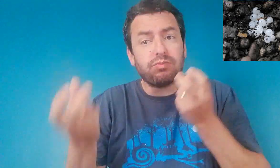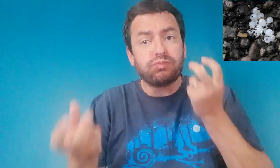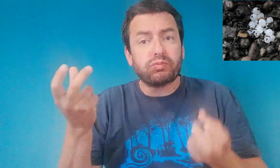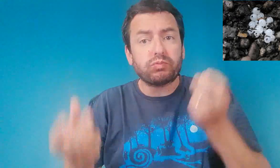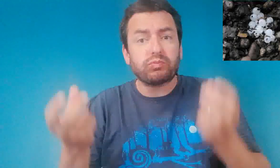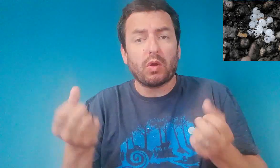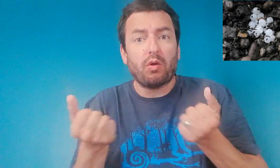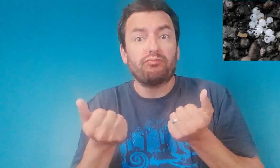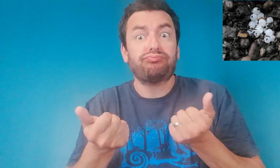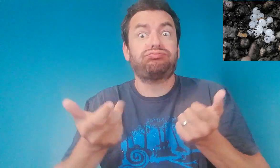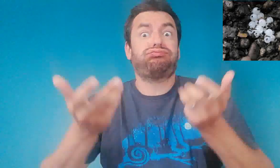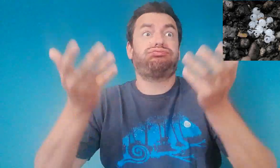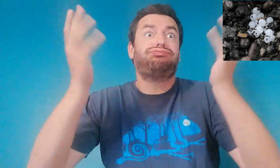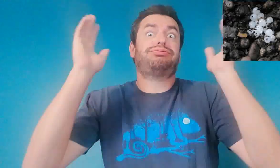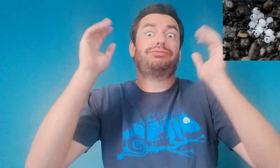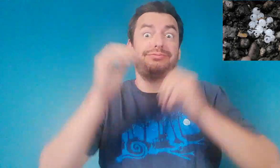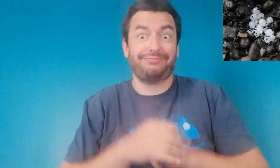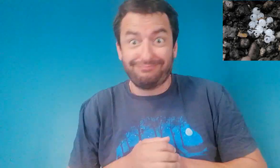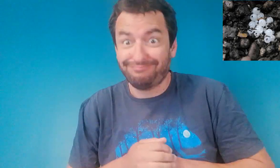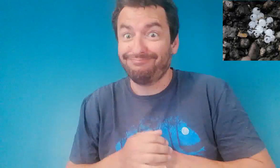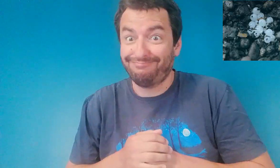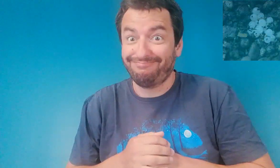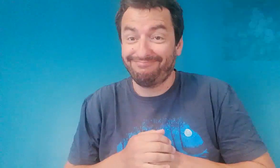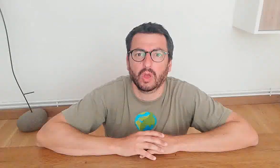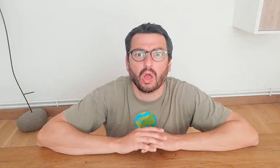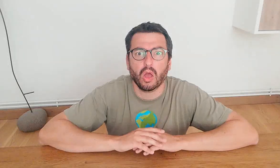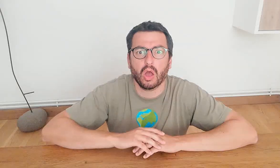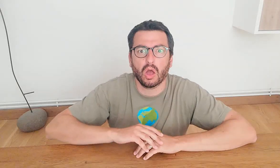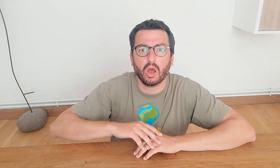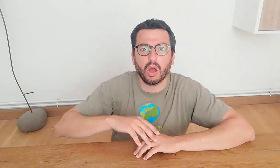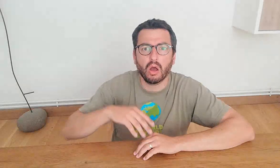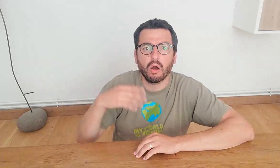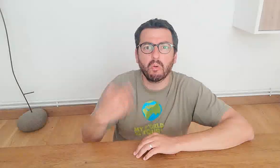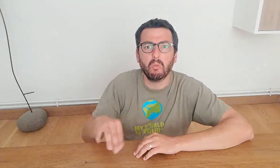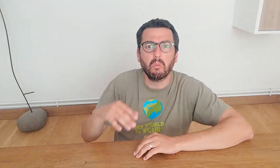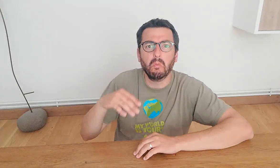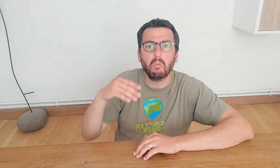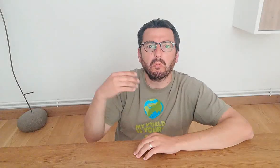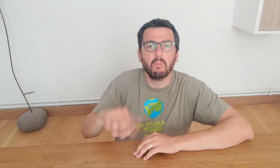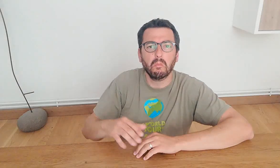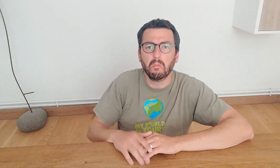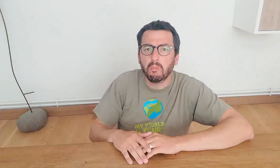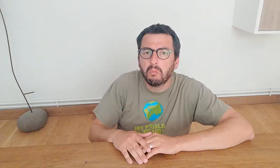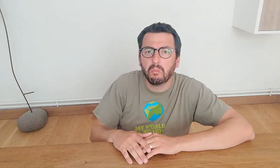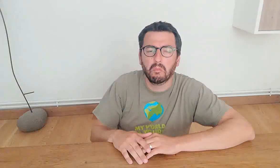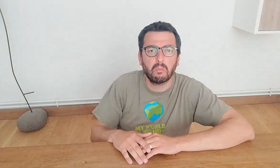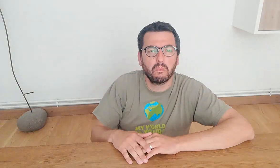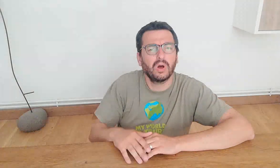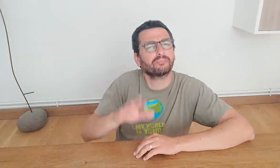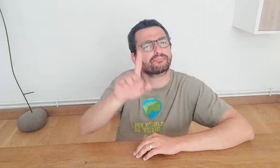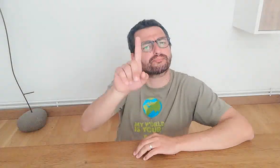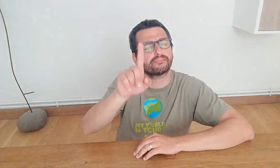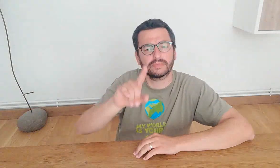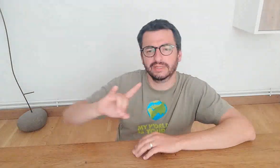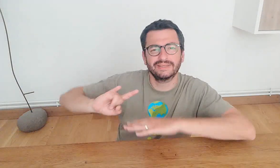pondre des oeufs. Beaucoup d'oeufs, hein ? Oh ! Incroyable ! Et